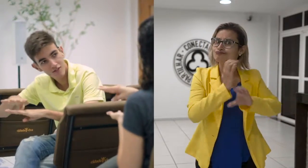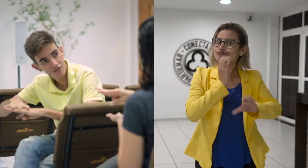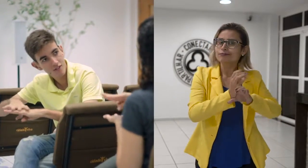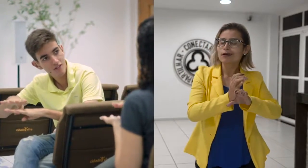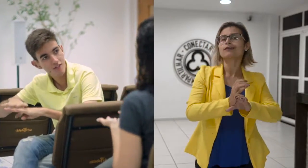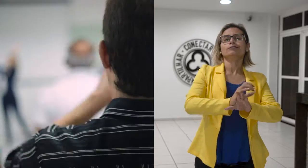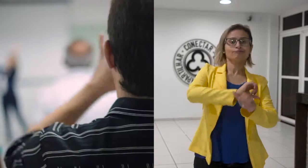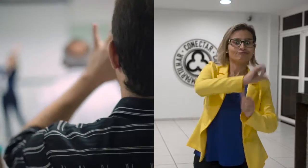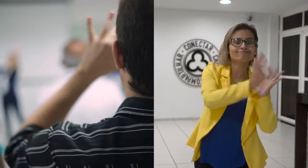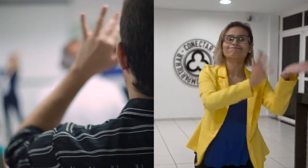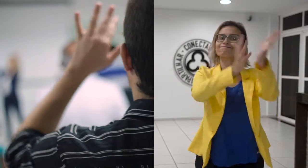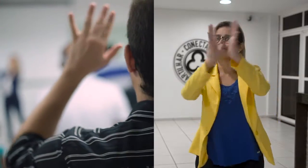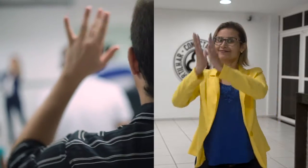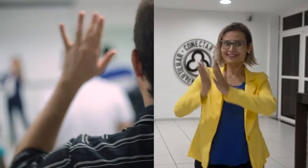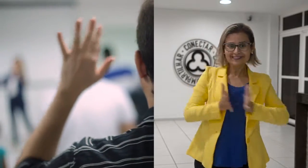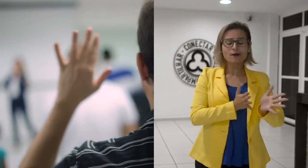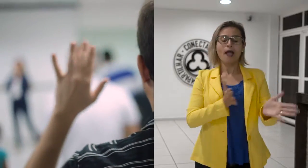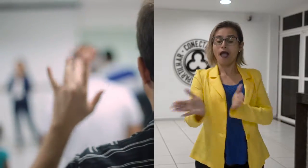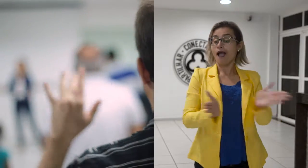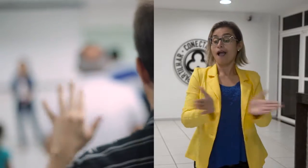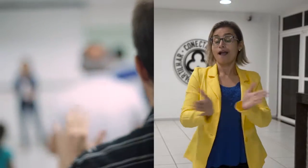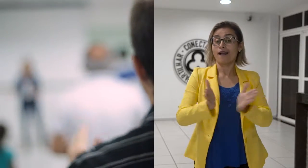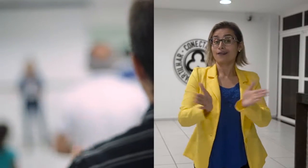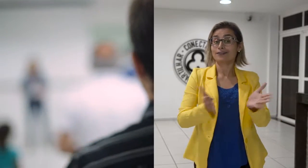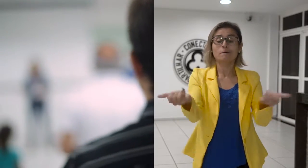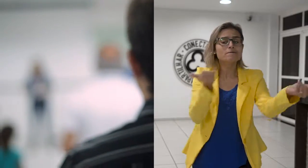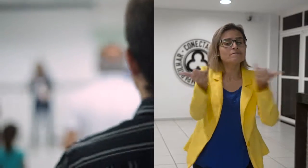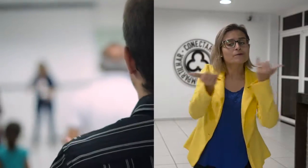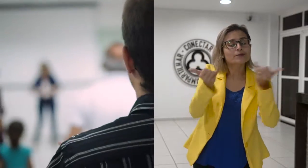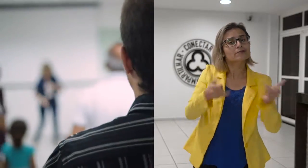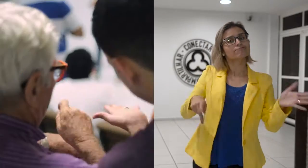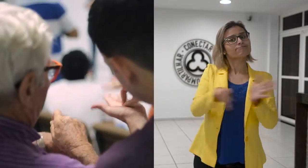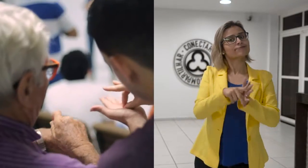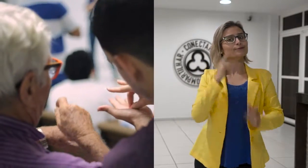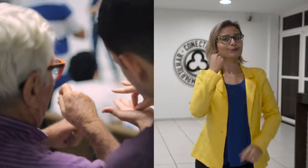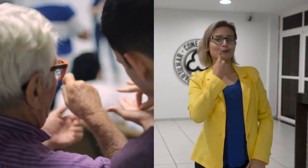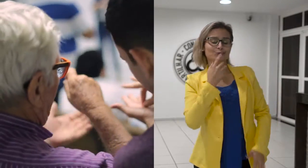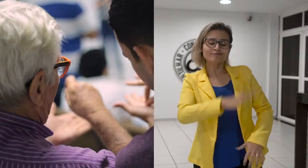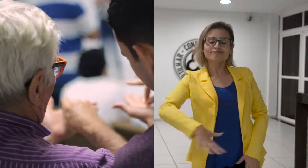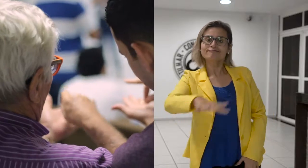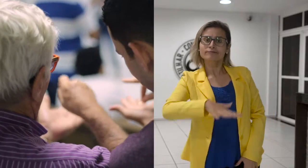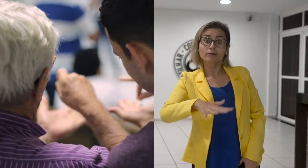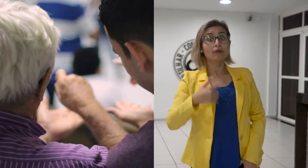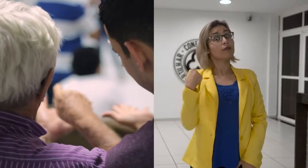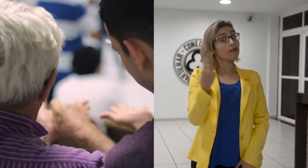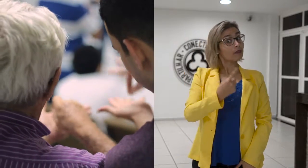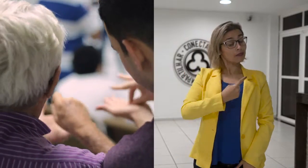sinais, dando acesso às informações para a comunidade surda. Estamos atuando na Cidade Viva João Pessoa